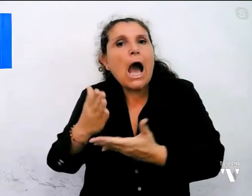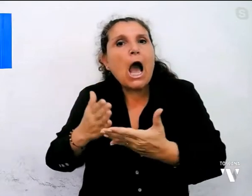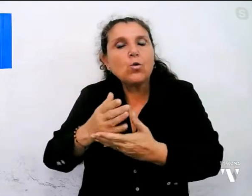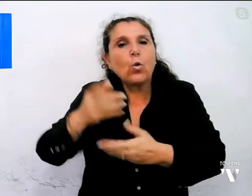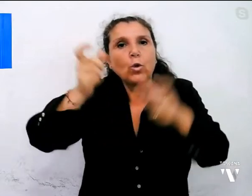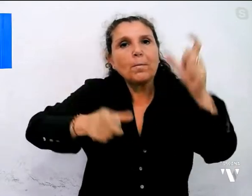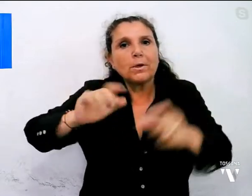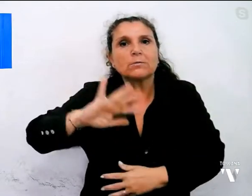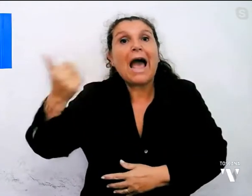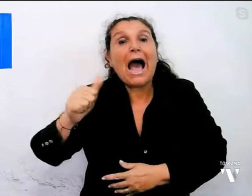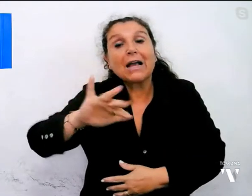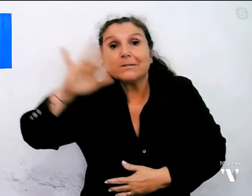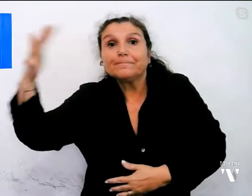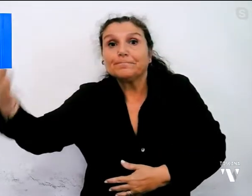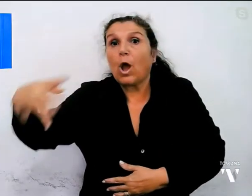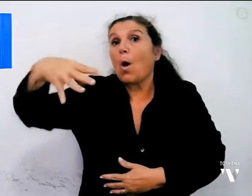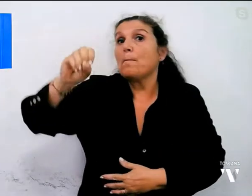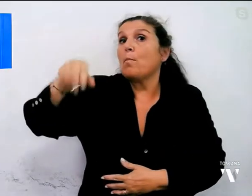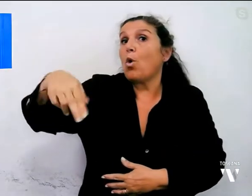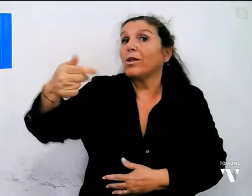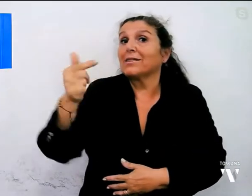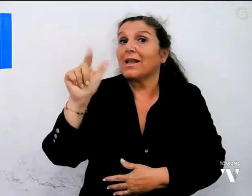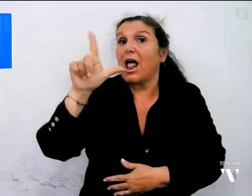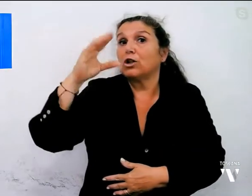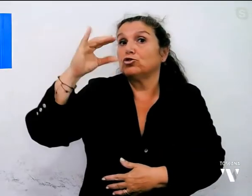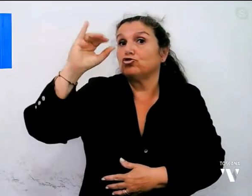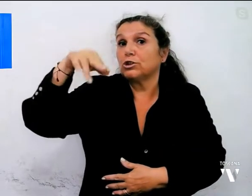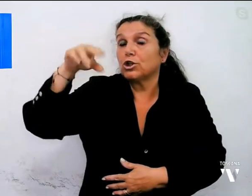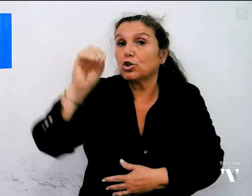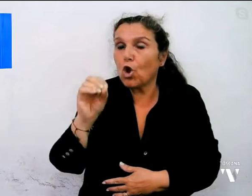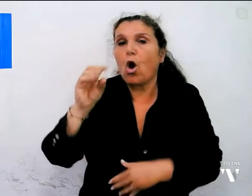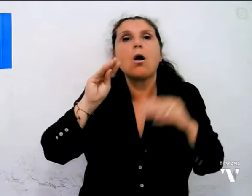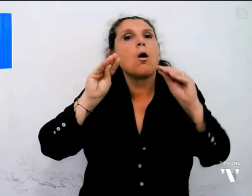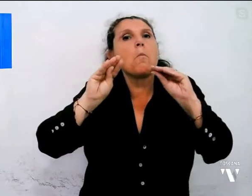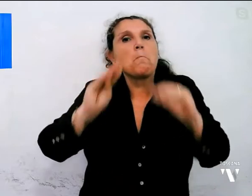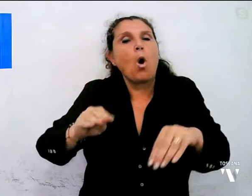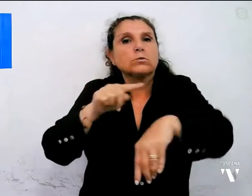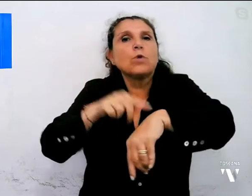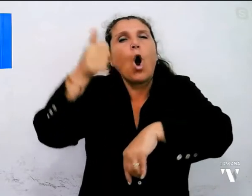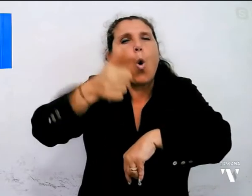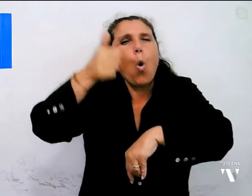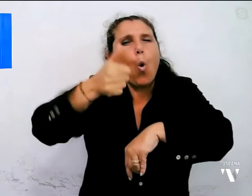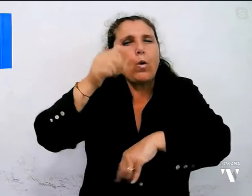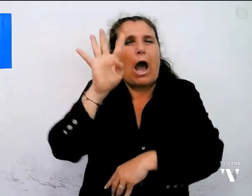distaccamento di Montalcino. Sul posto verso le 1.40 sono state inviate